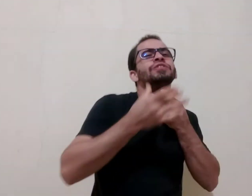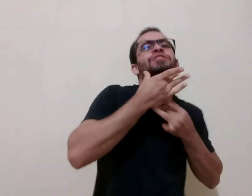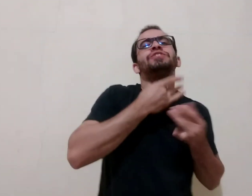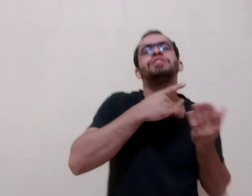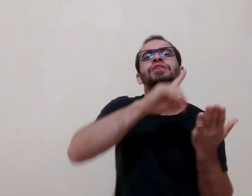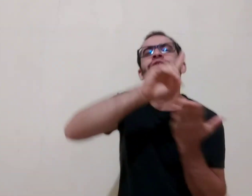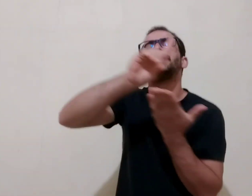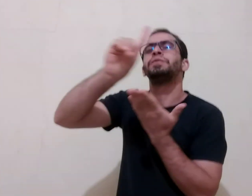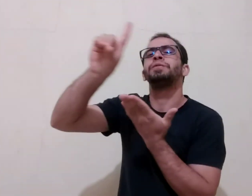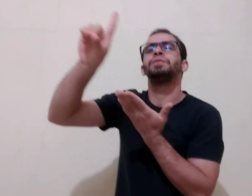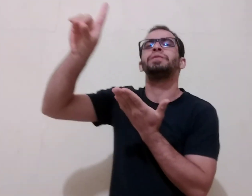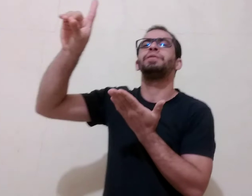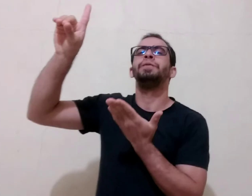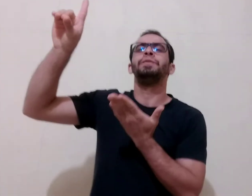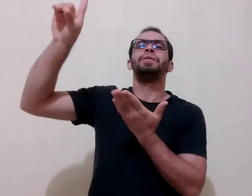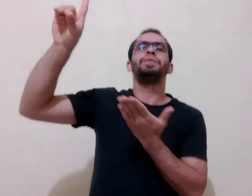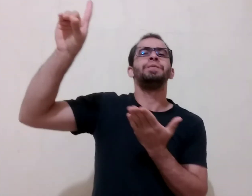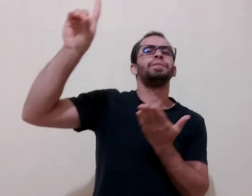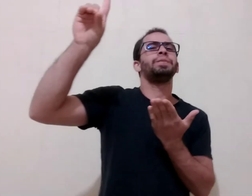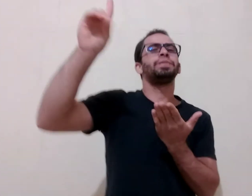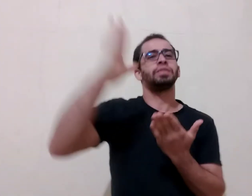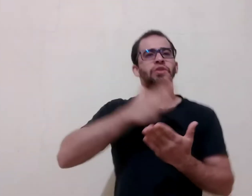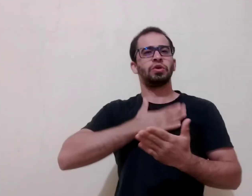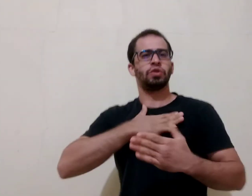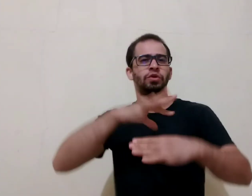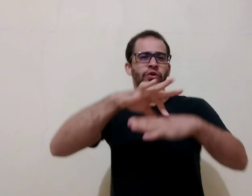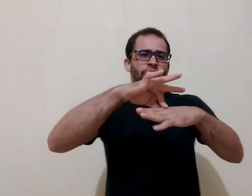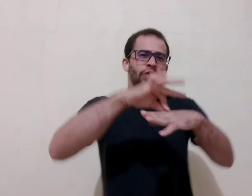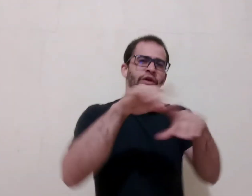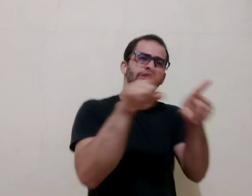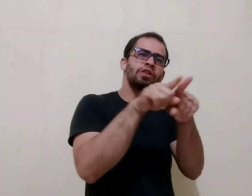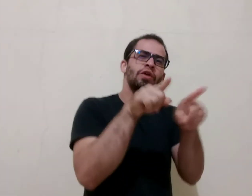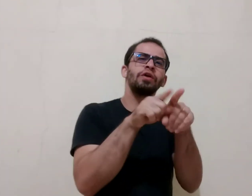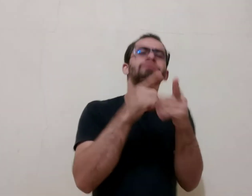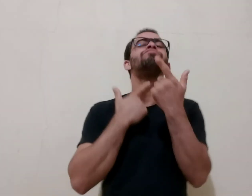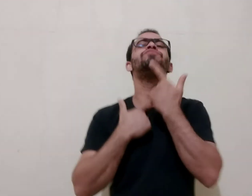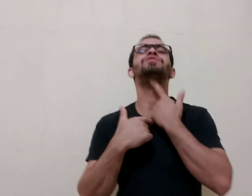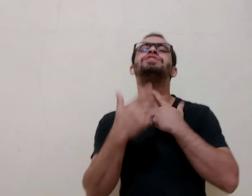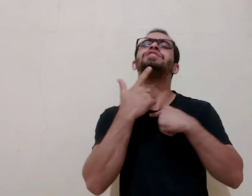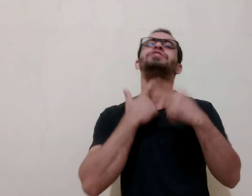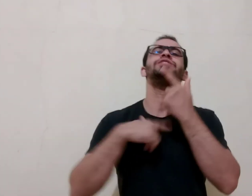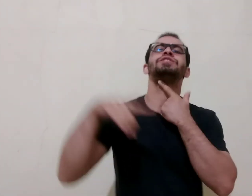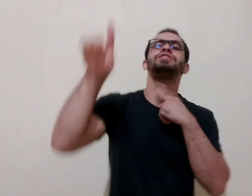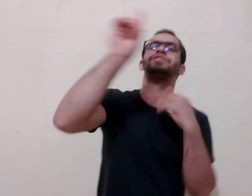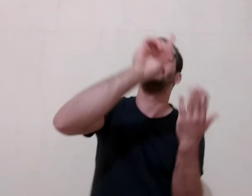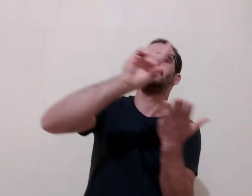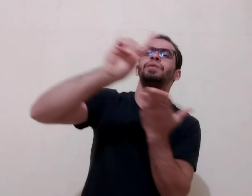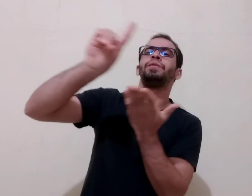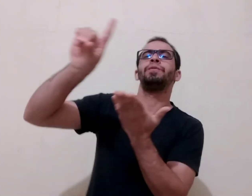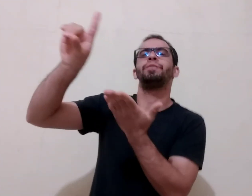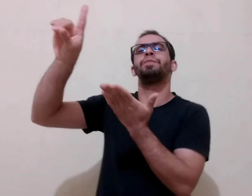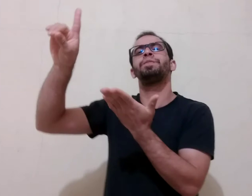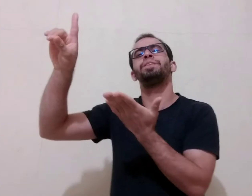sede de vós Minha carne também vos